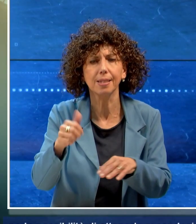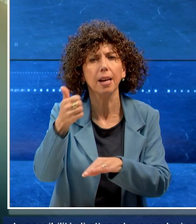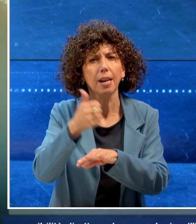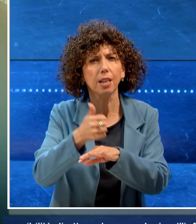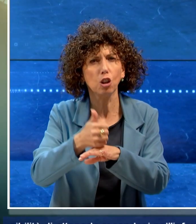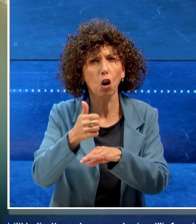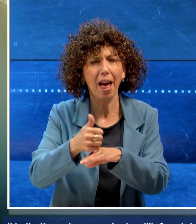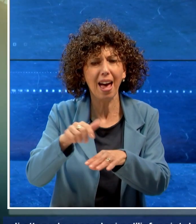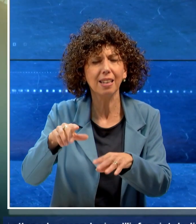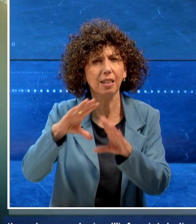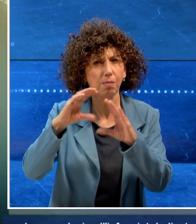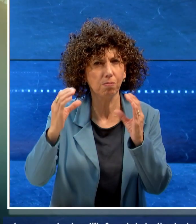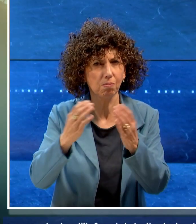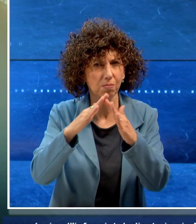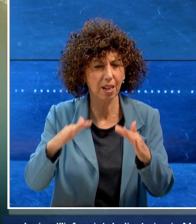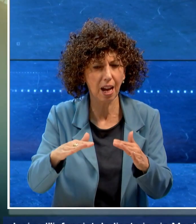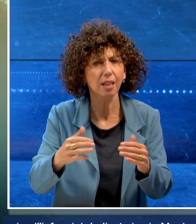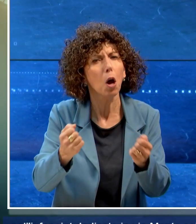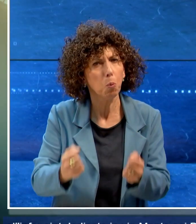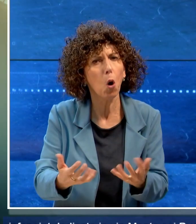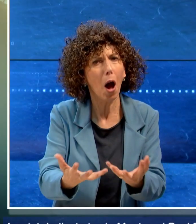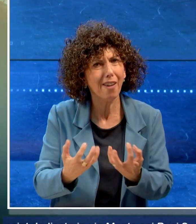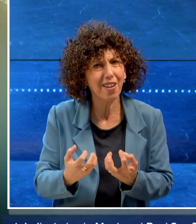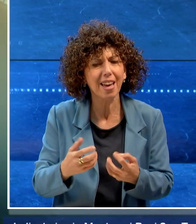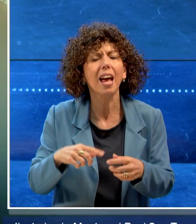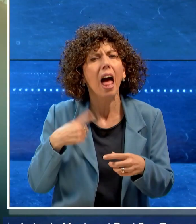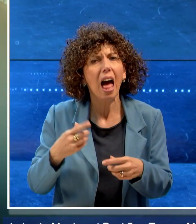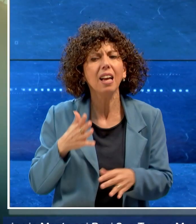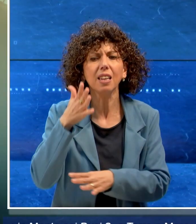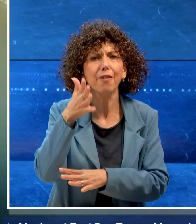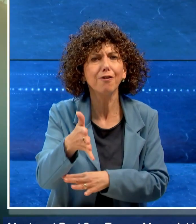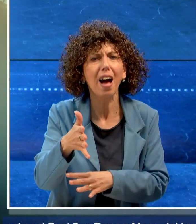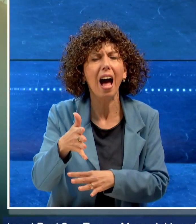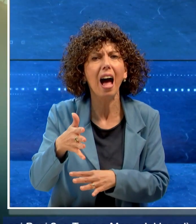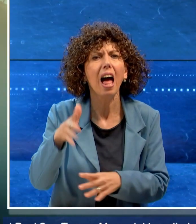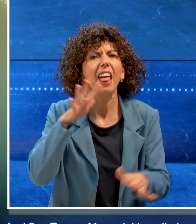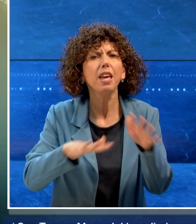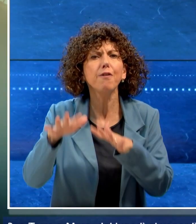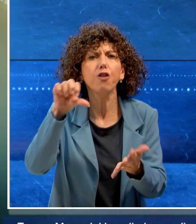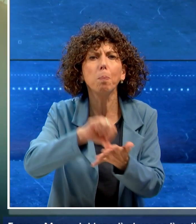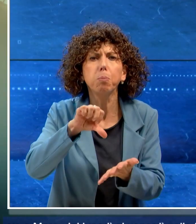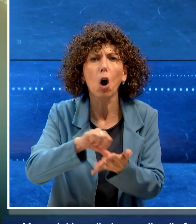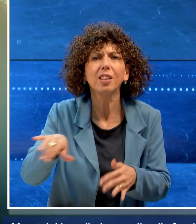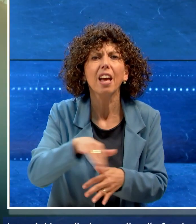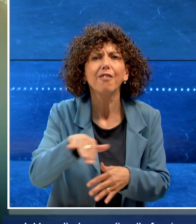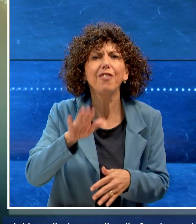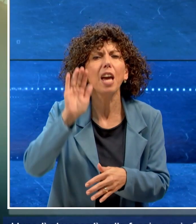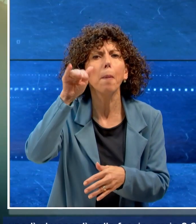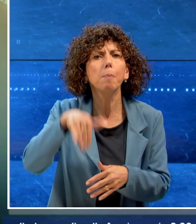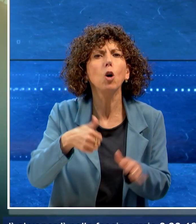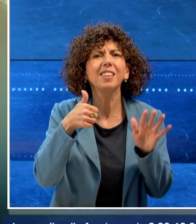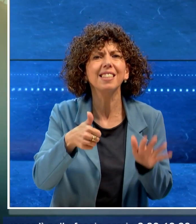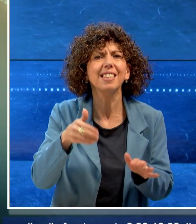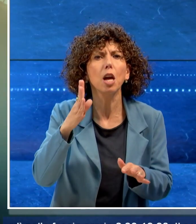avranno la possibilità di ottenerle anche recandosi nell'Infopoint in via Monte 6